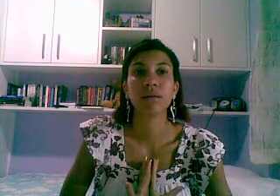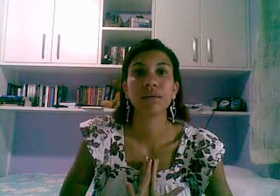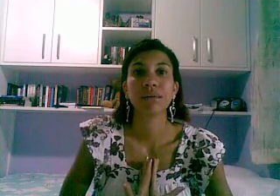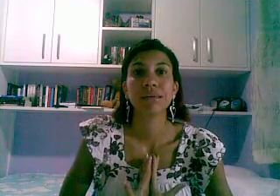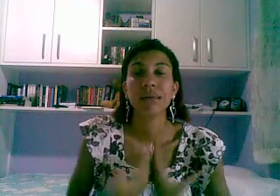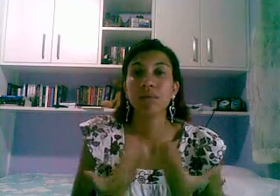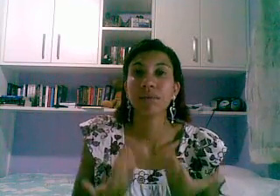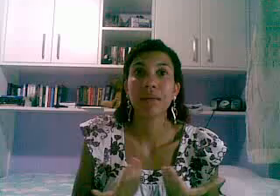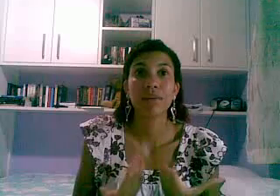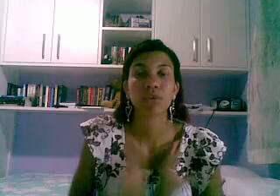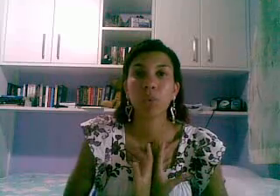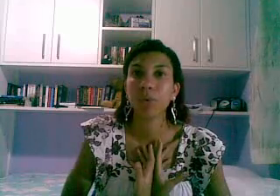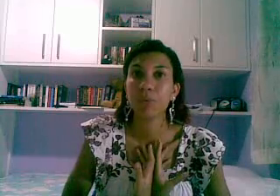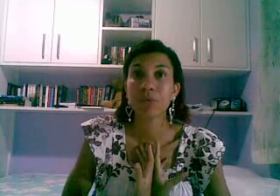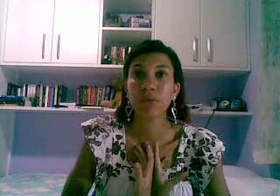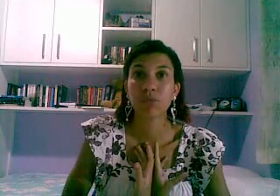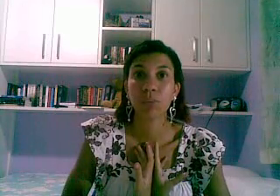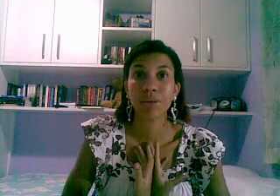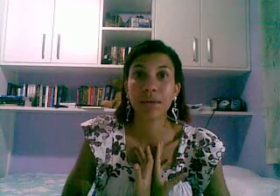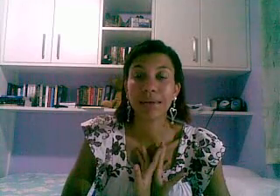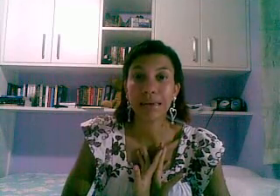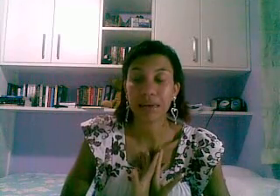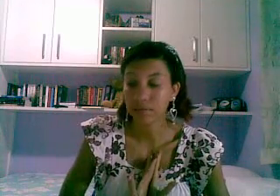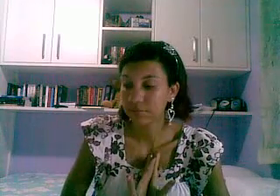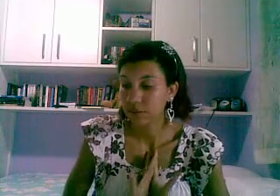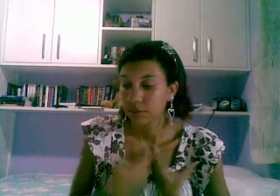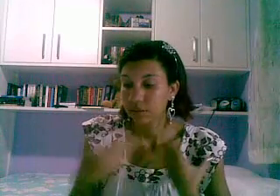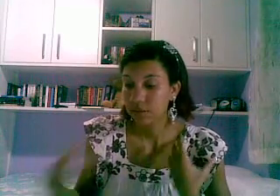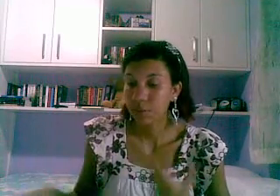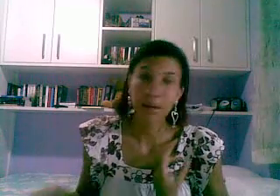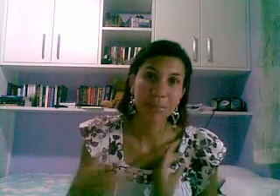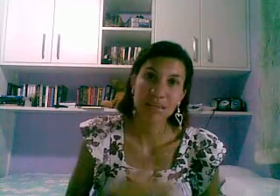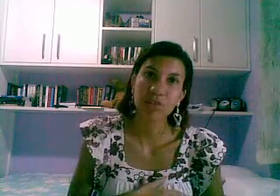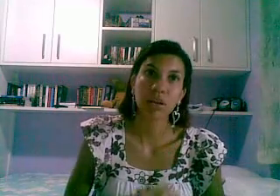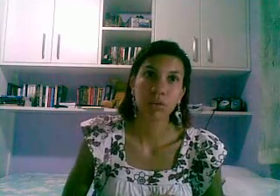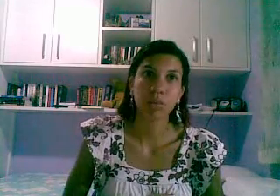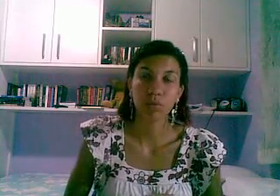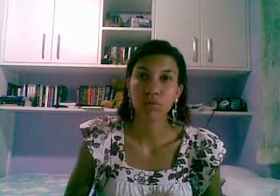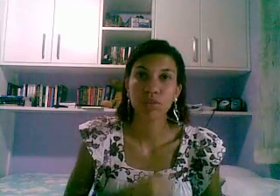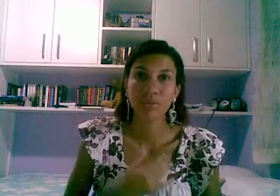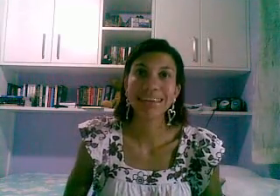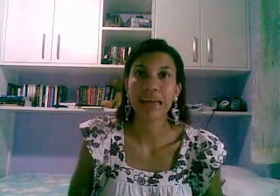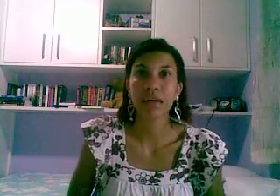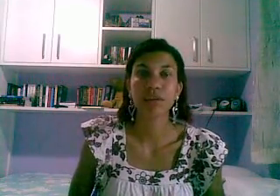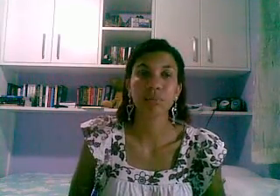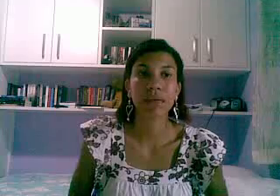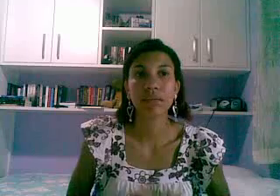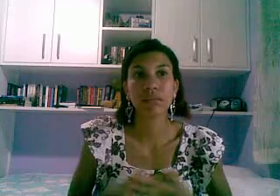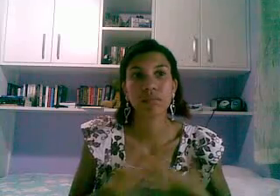porque eu sei só oito pessoas vão poder ganhar eu queria presentear todo mundo de verdade mas